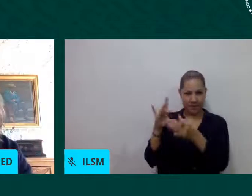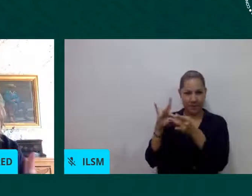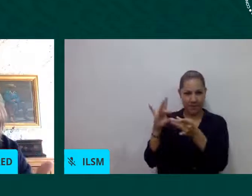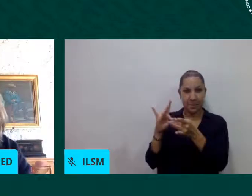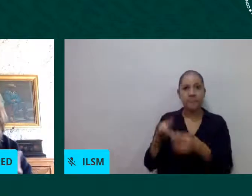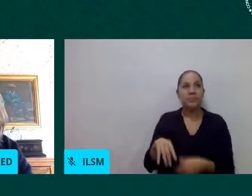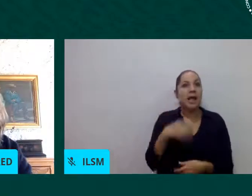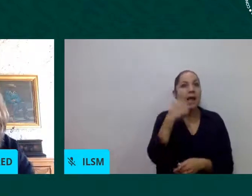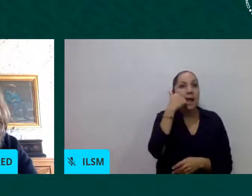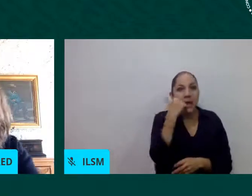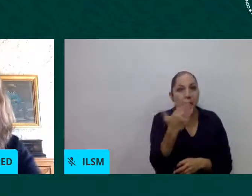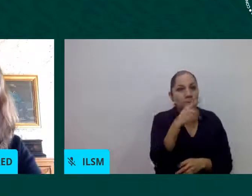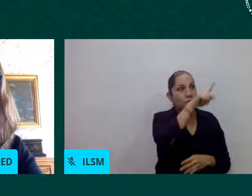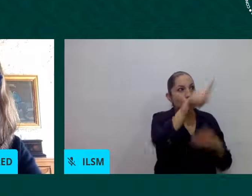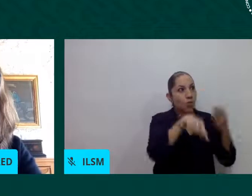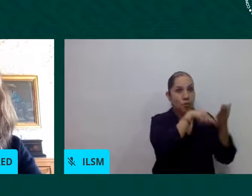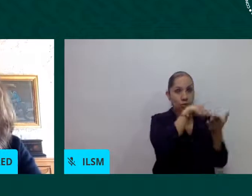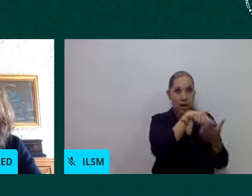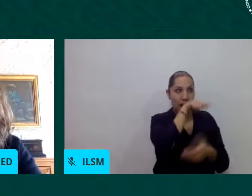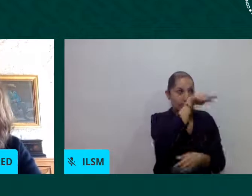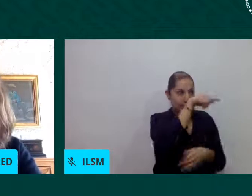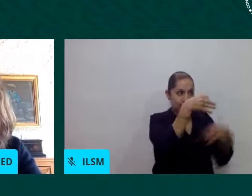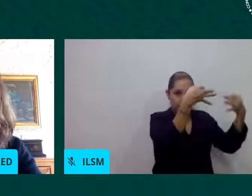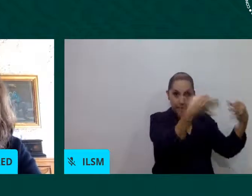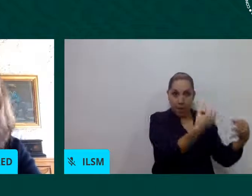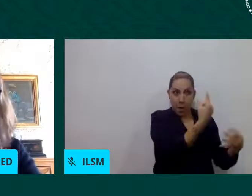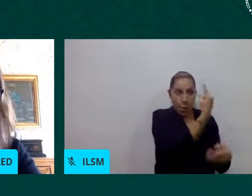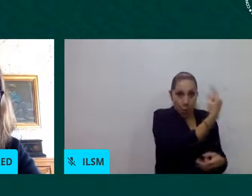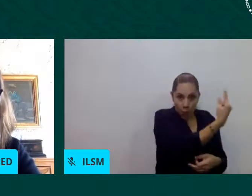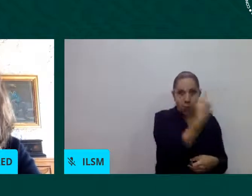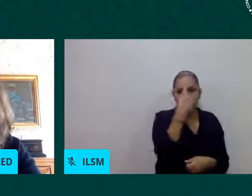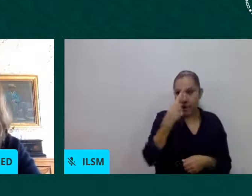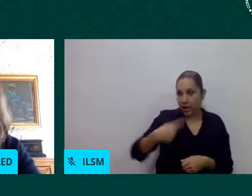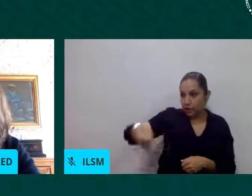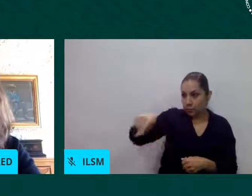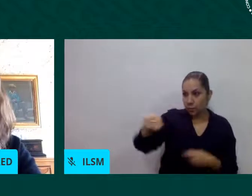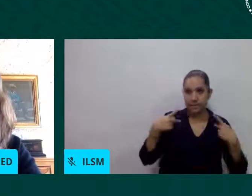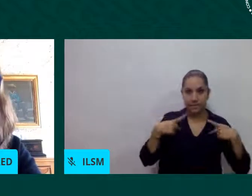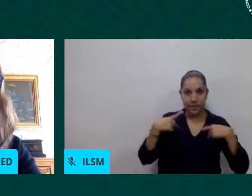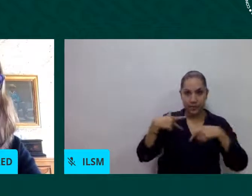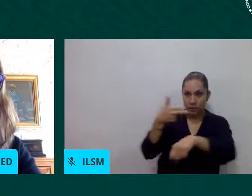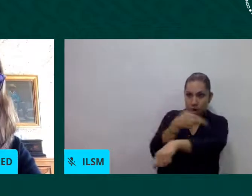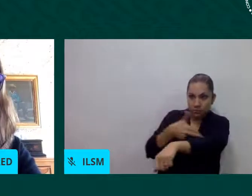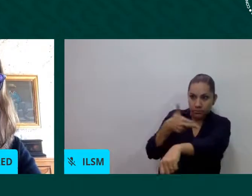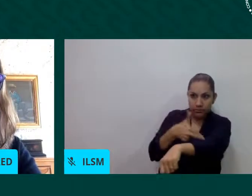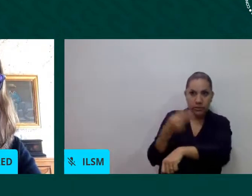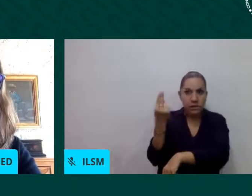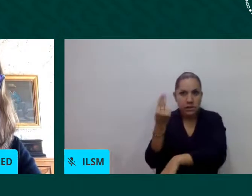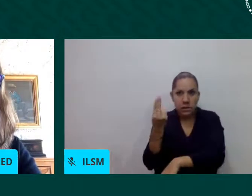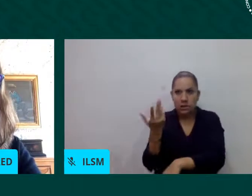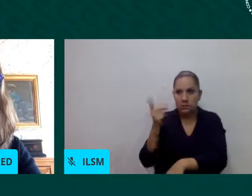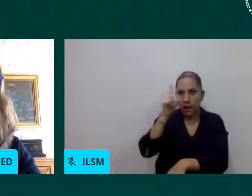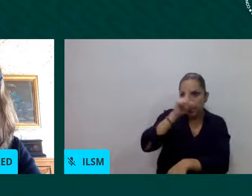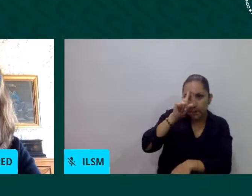información trámites y servicios en un solo espacio o en un solo lugar también mencionar que por parte de los